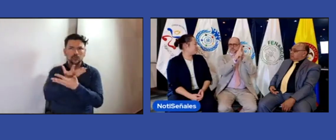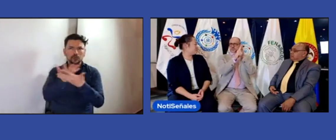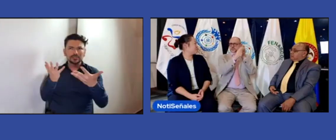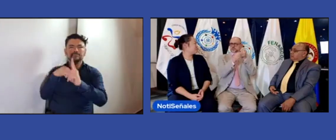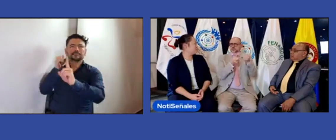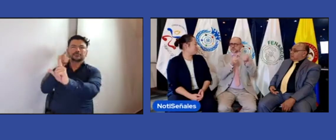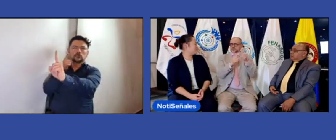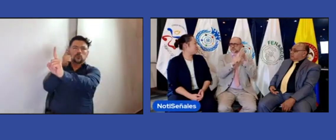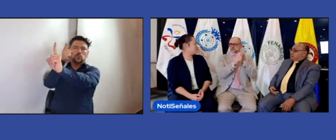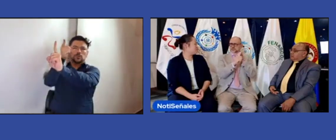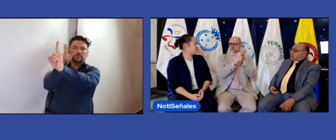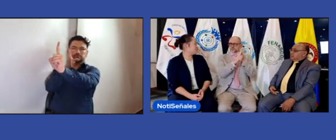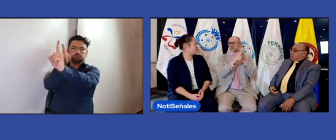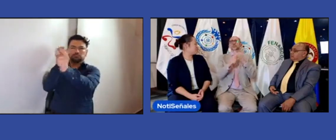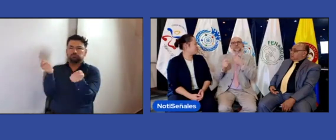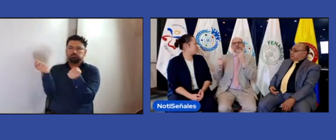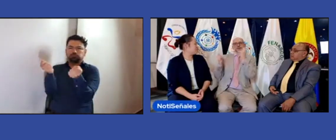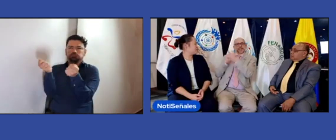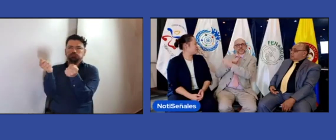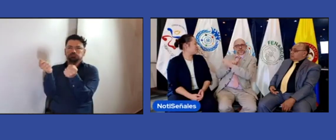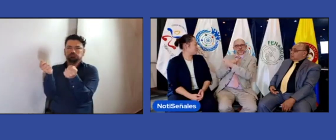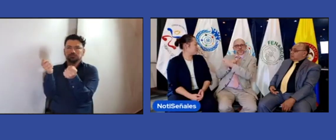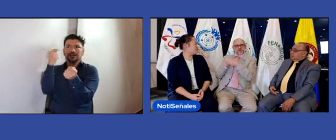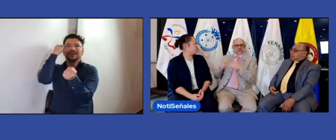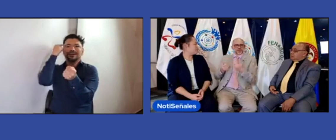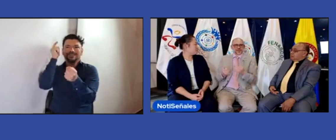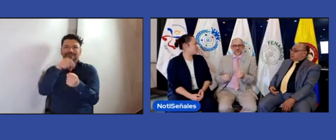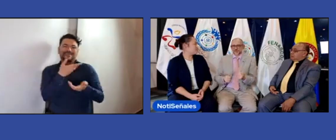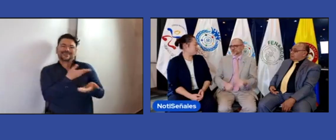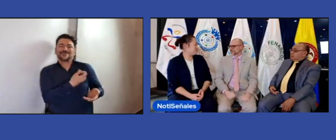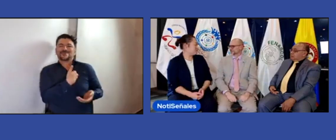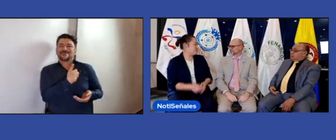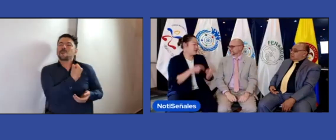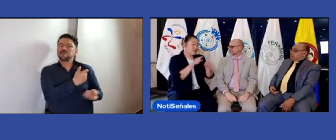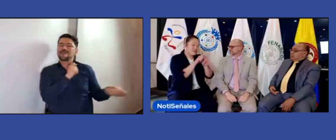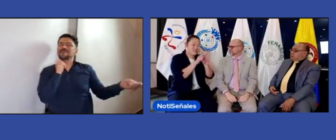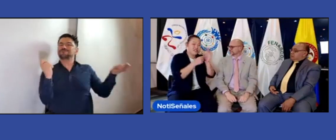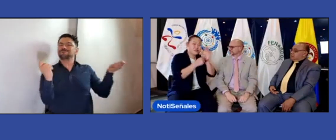ese rumbo que nosotros hemos venido trazando. Hay un respeto mutuo.